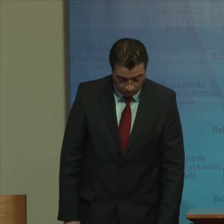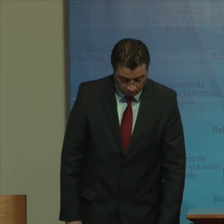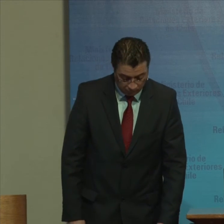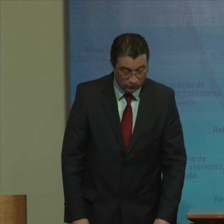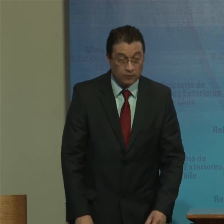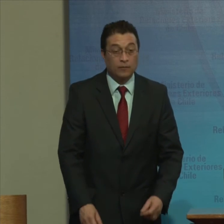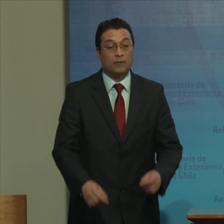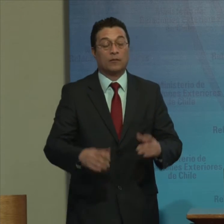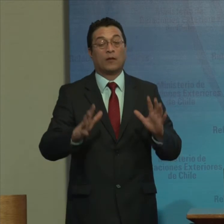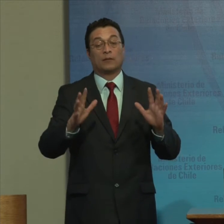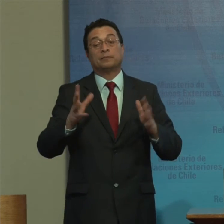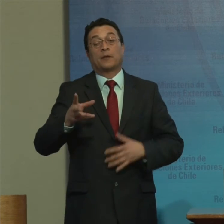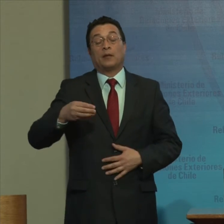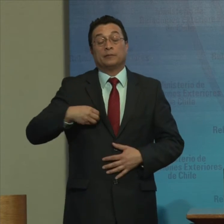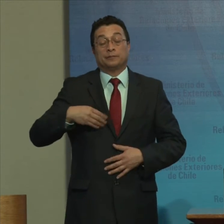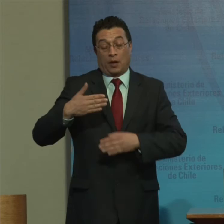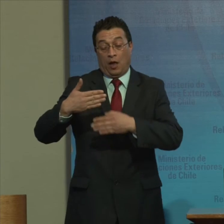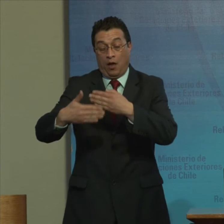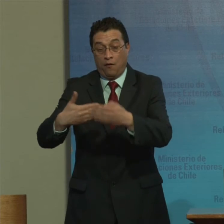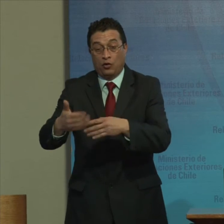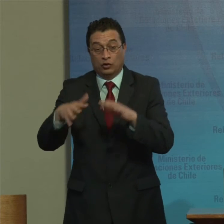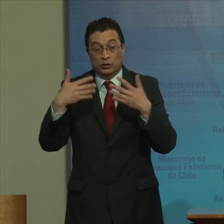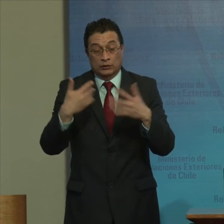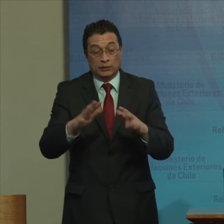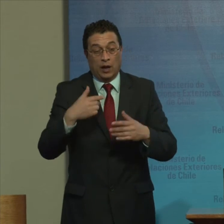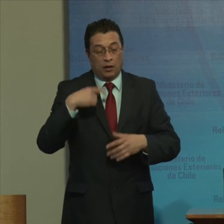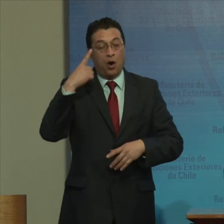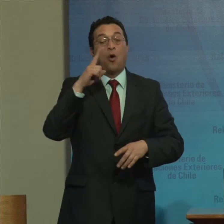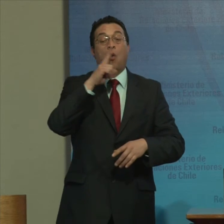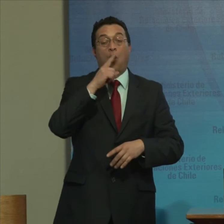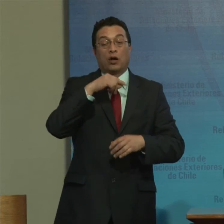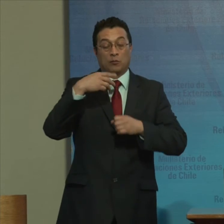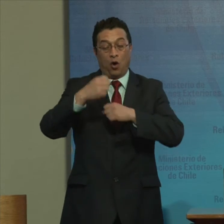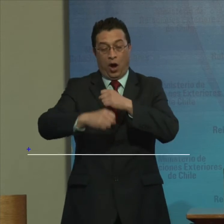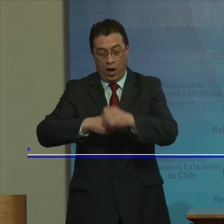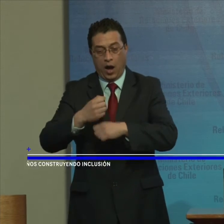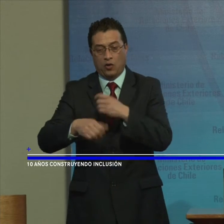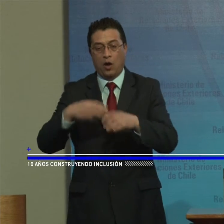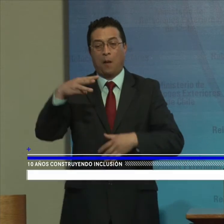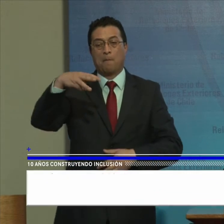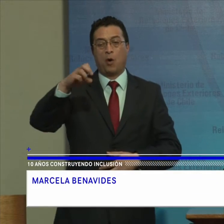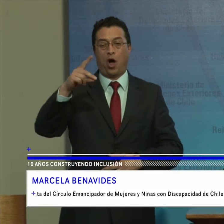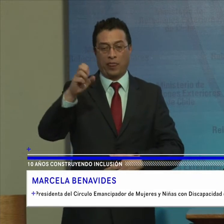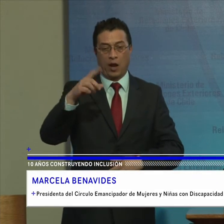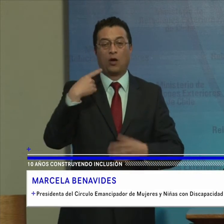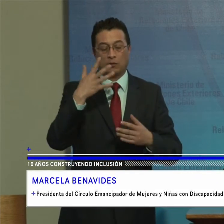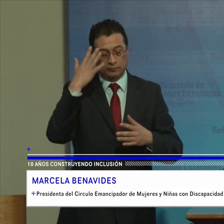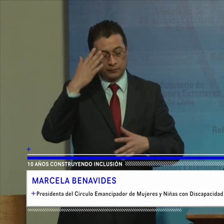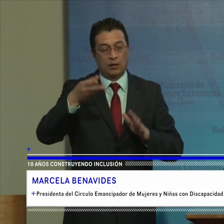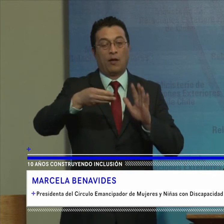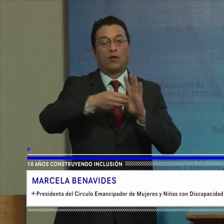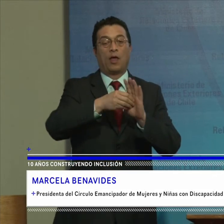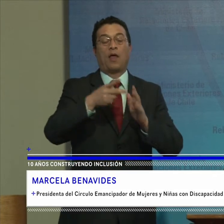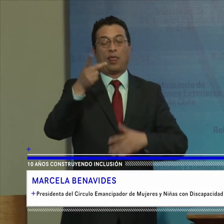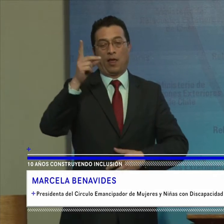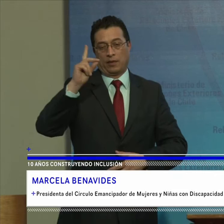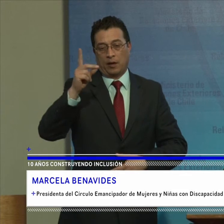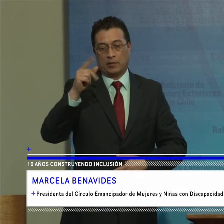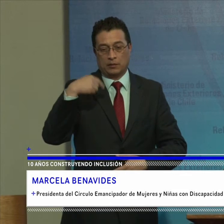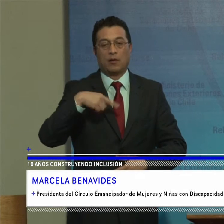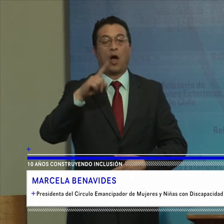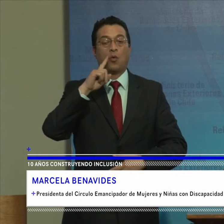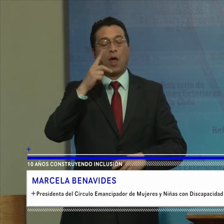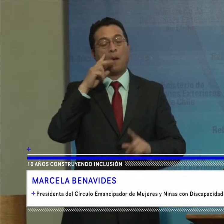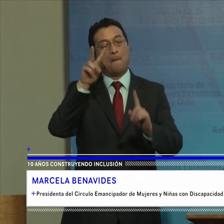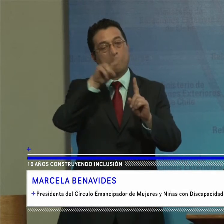A pesar De la evolución Que han experimentado En las últimas Décadas Los modelos Para abordar La discapacidad Desde